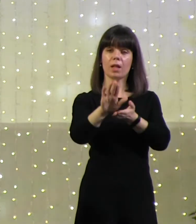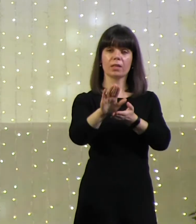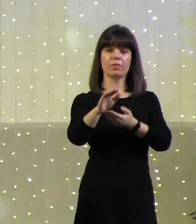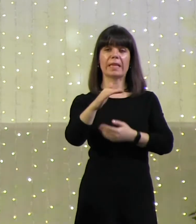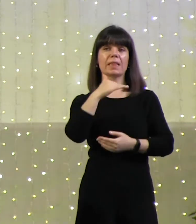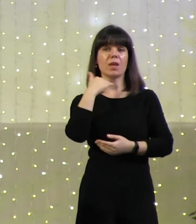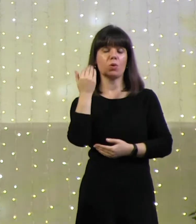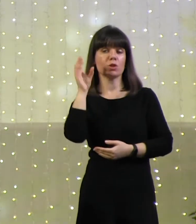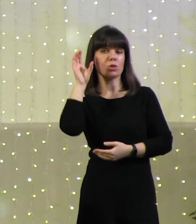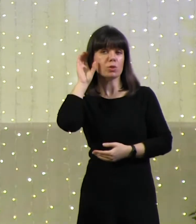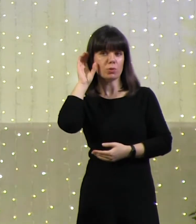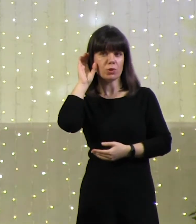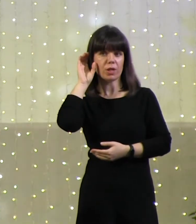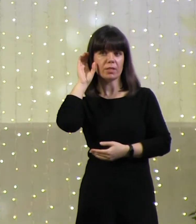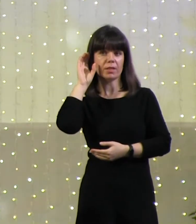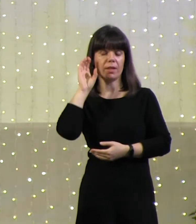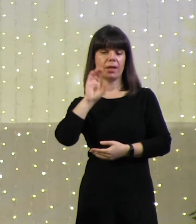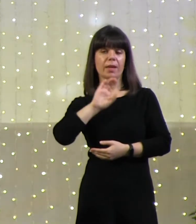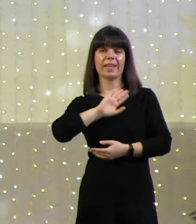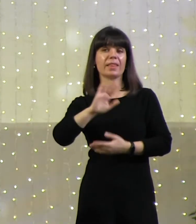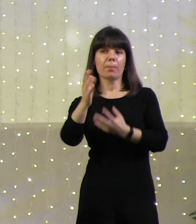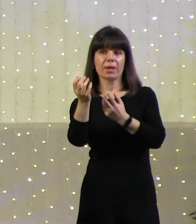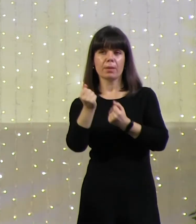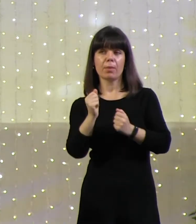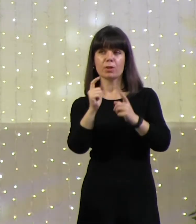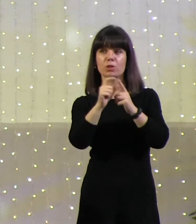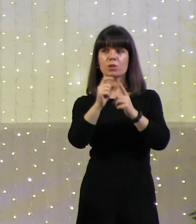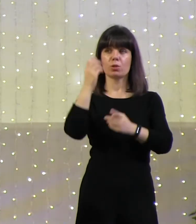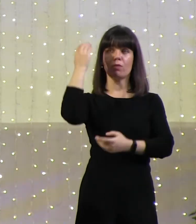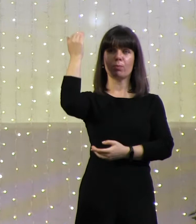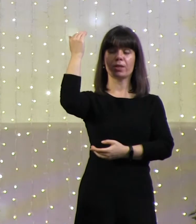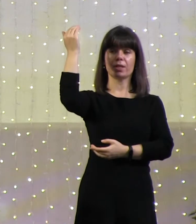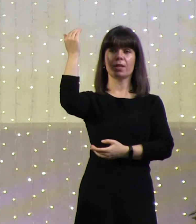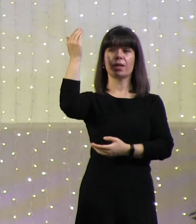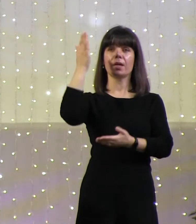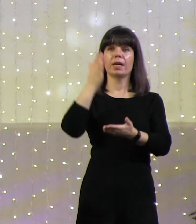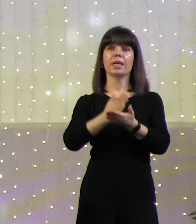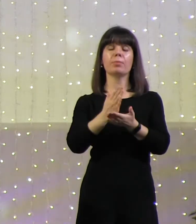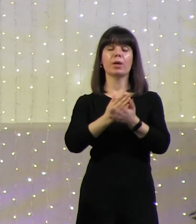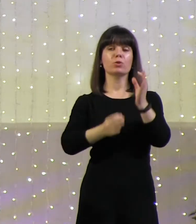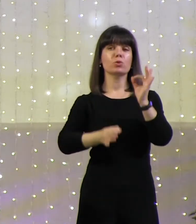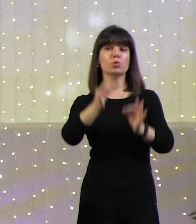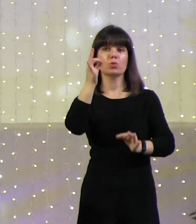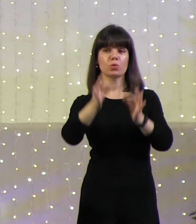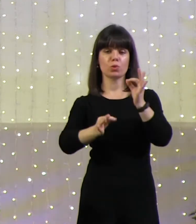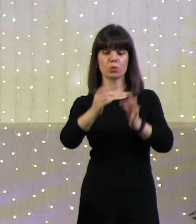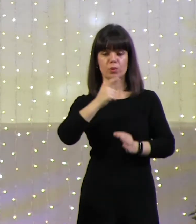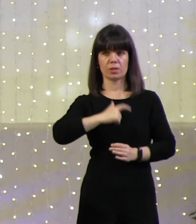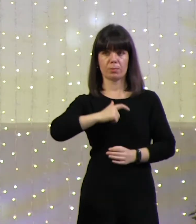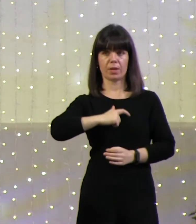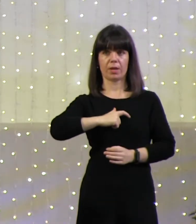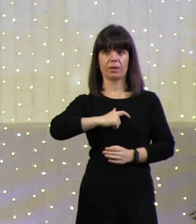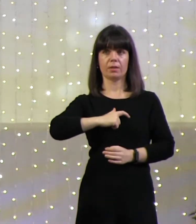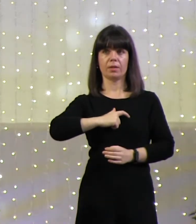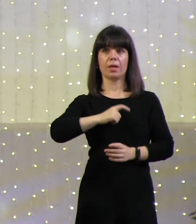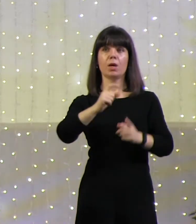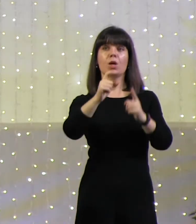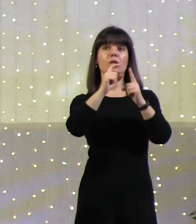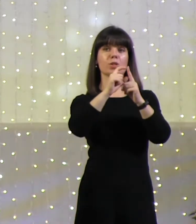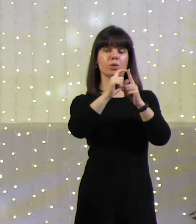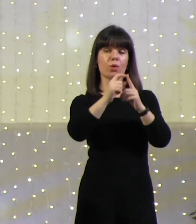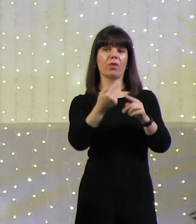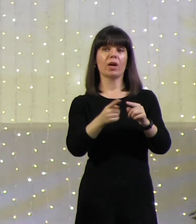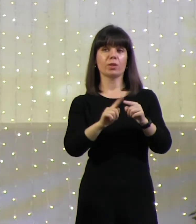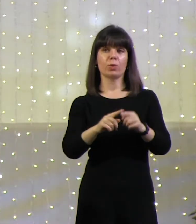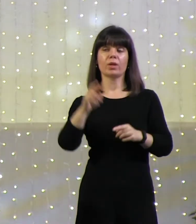слушать, и не принимающий Слов Моих, имеет судью себе. Слово, которое